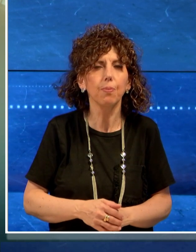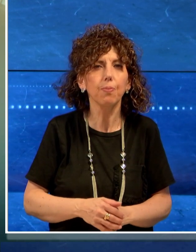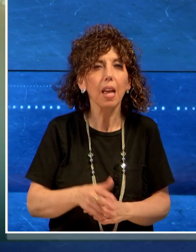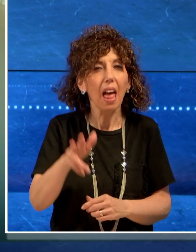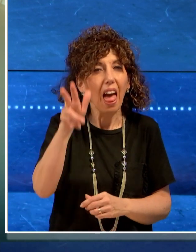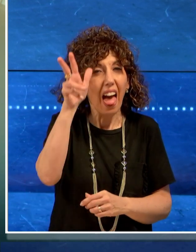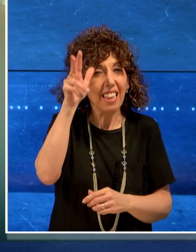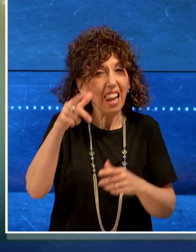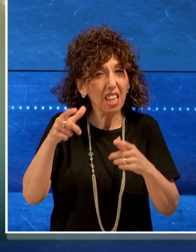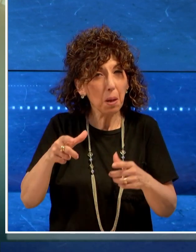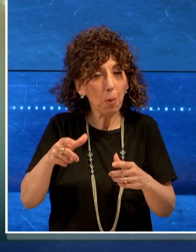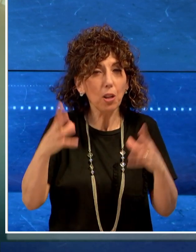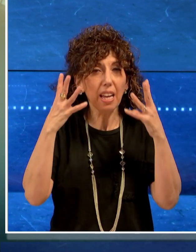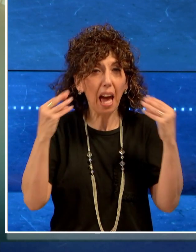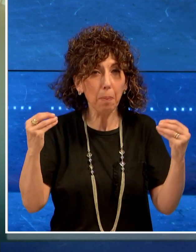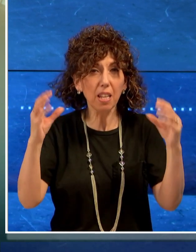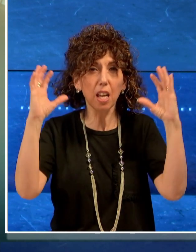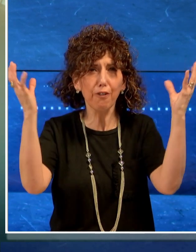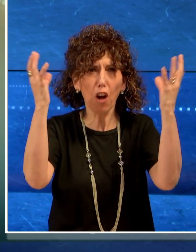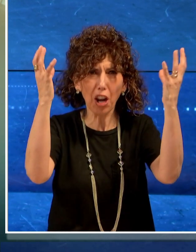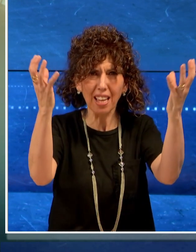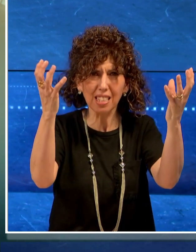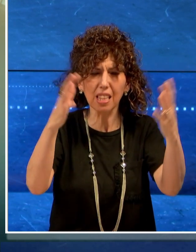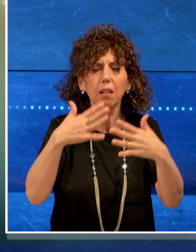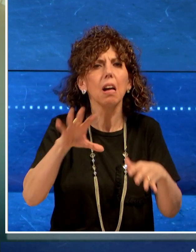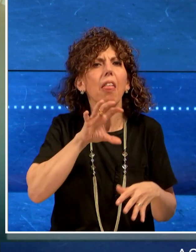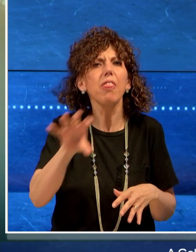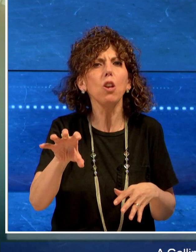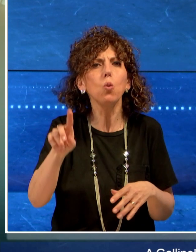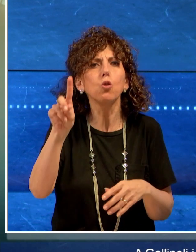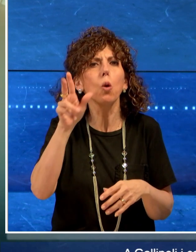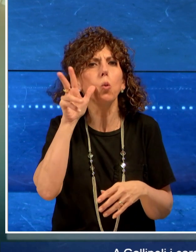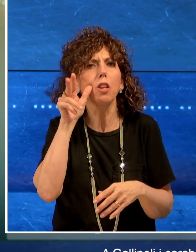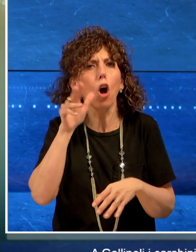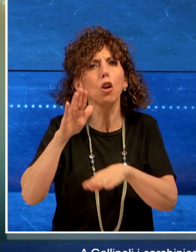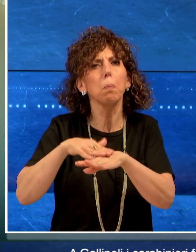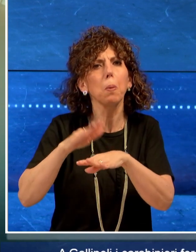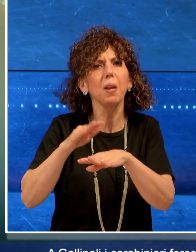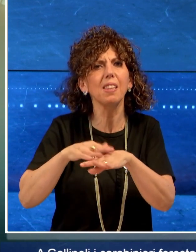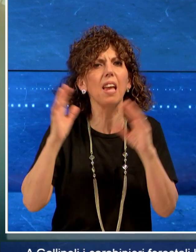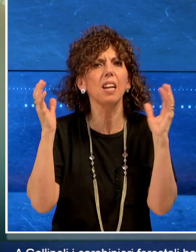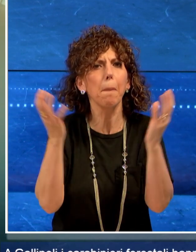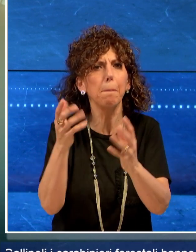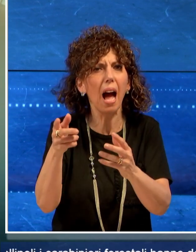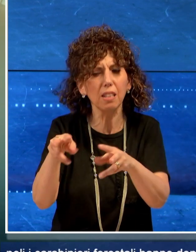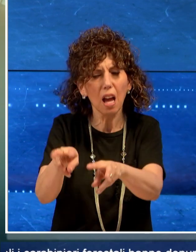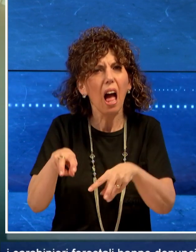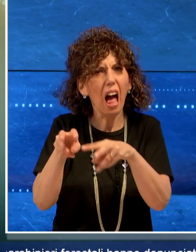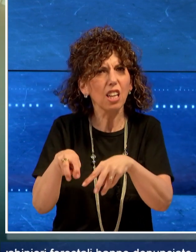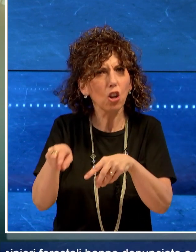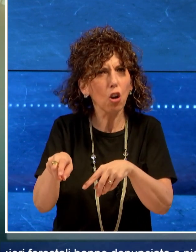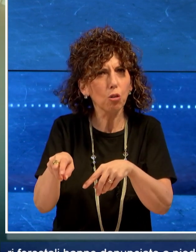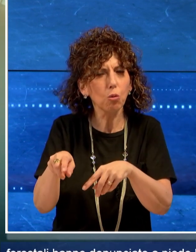Gallipoli, carabinieri forestali hanno denunciato a piede libero la proprietaria di un fondo agricolo sorpresa